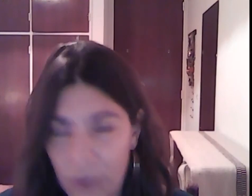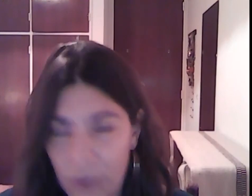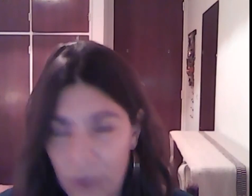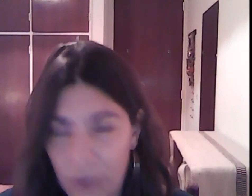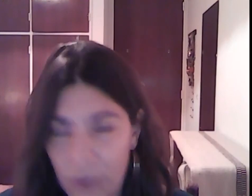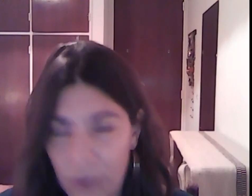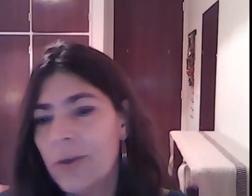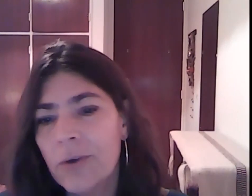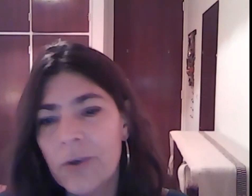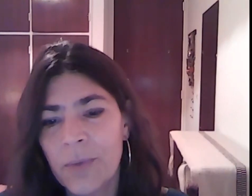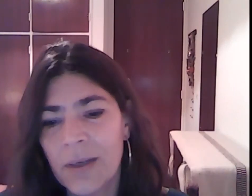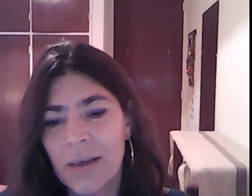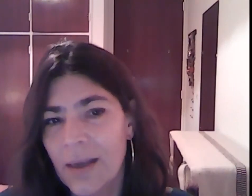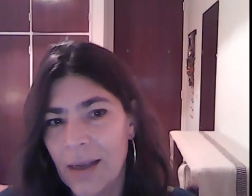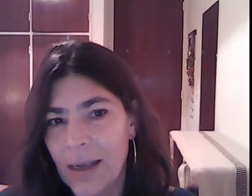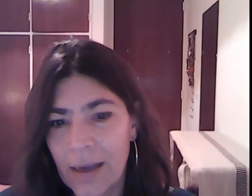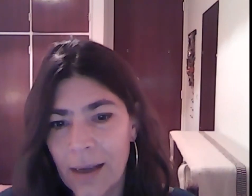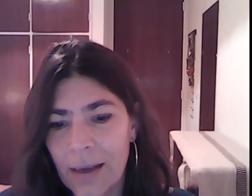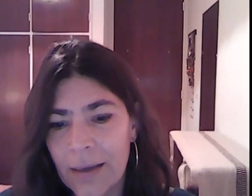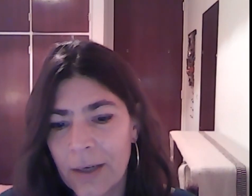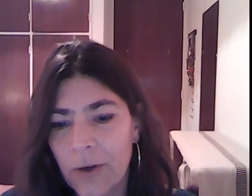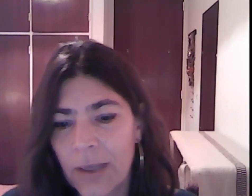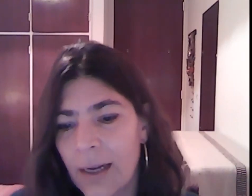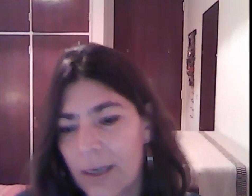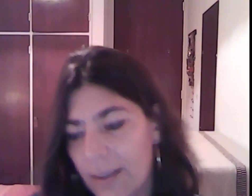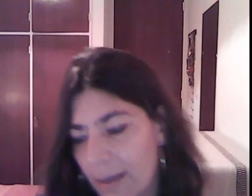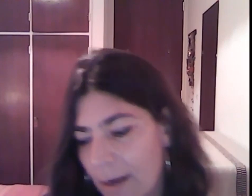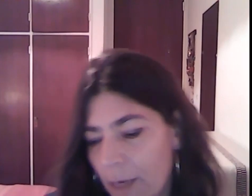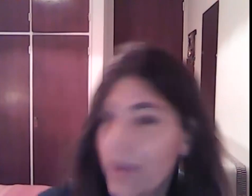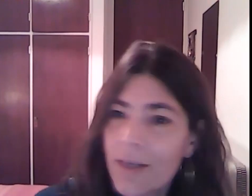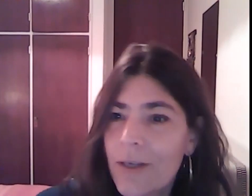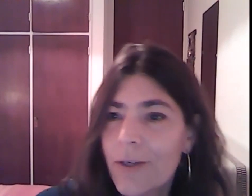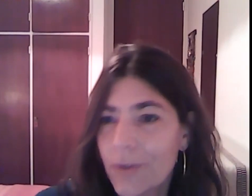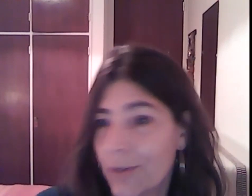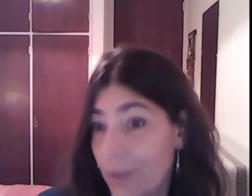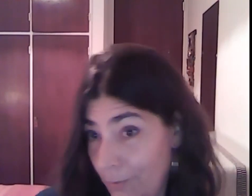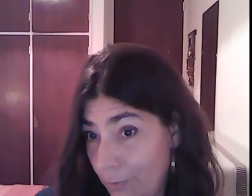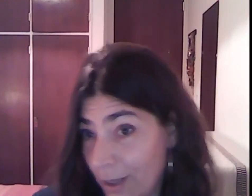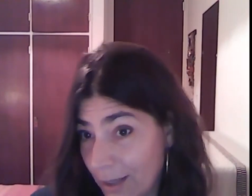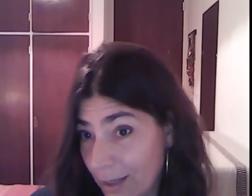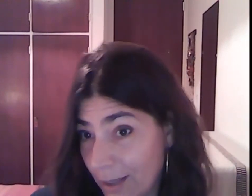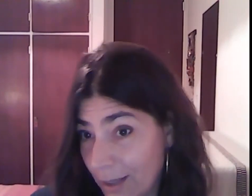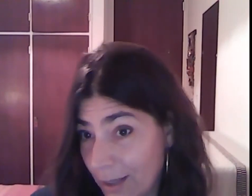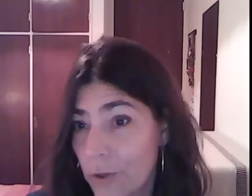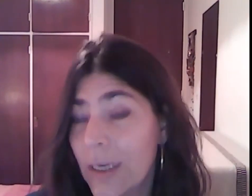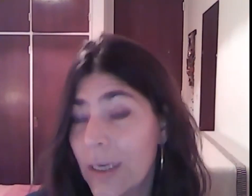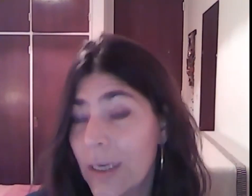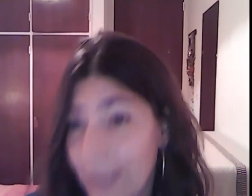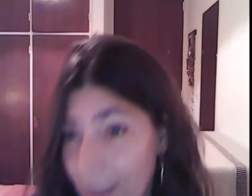es un crecimiento enorme. Creo que de la revista Espacios, donde fue también una producción colectiva